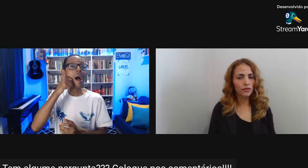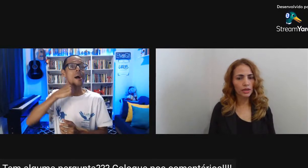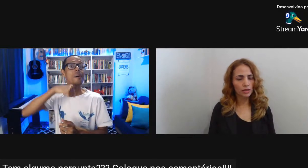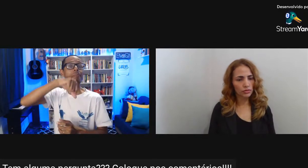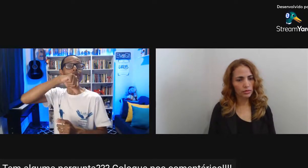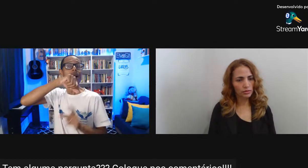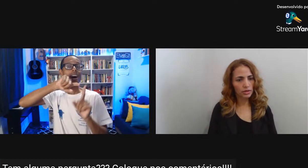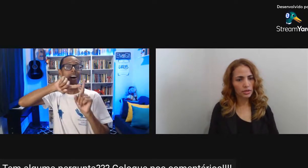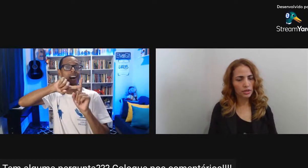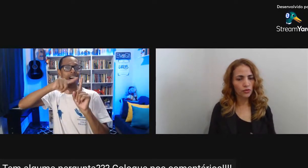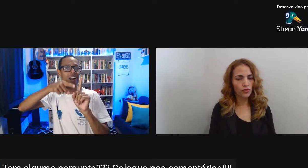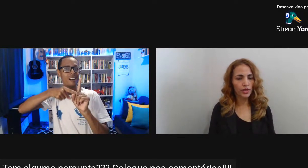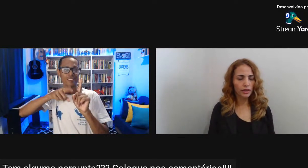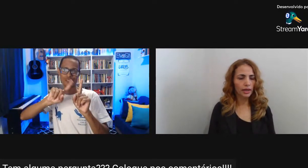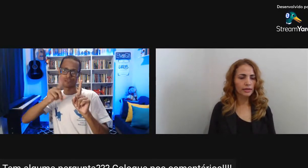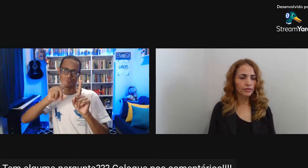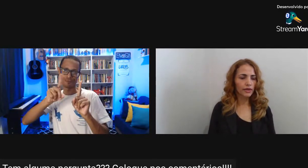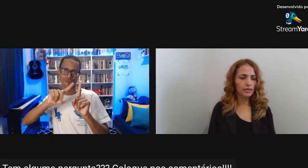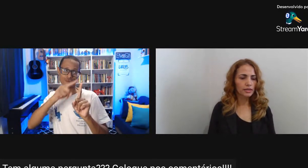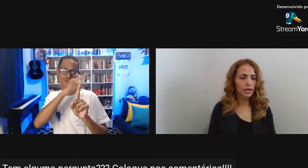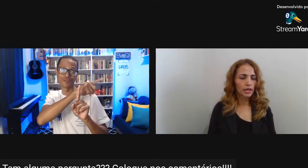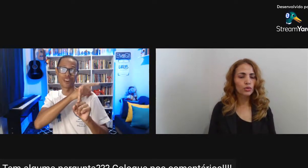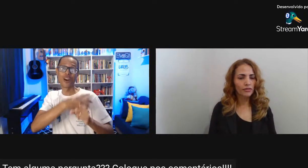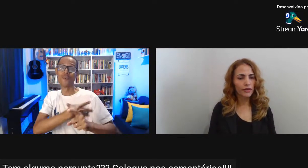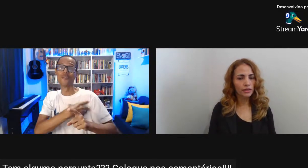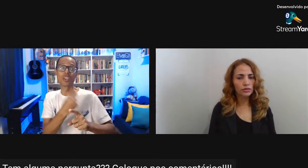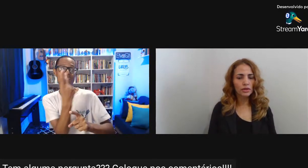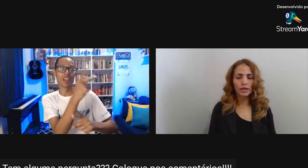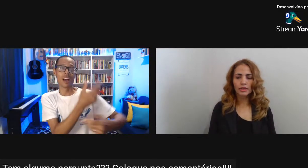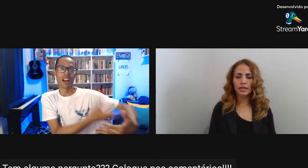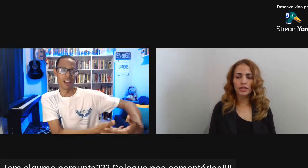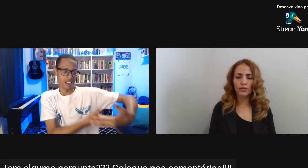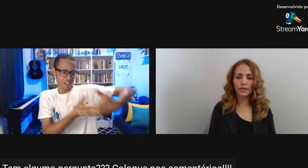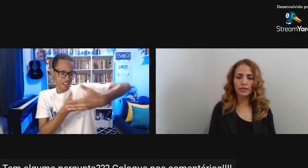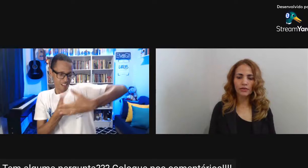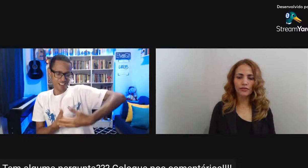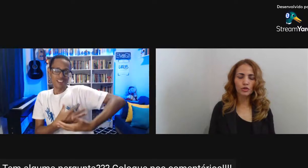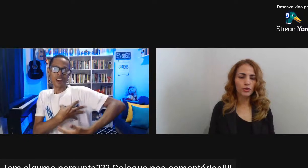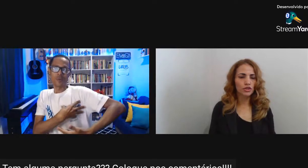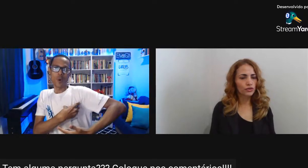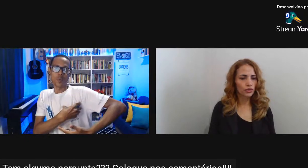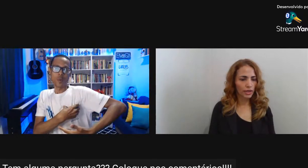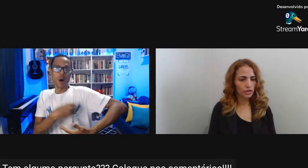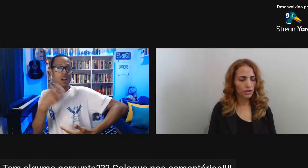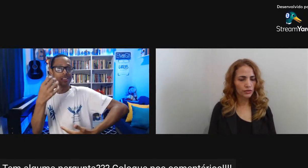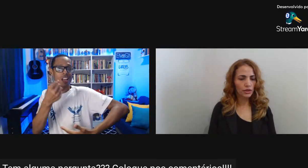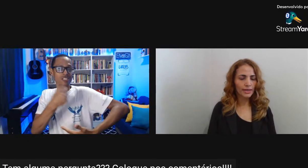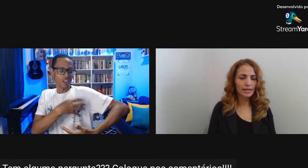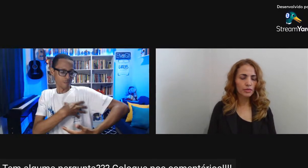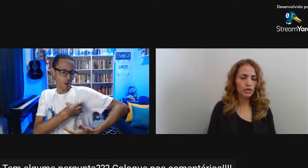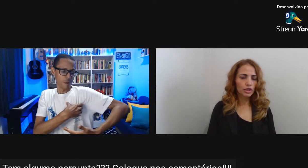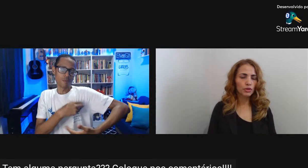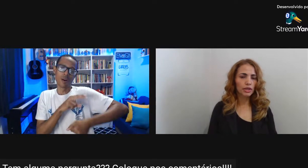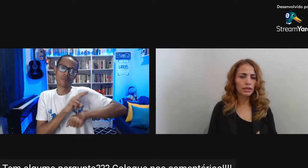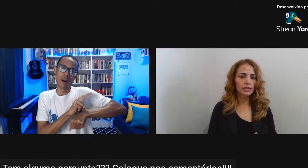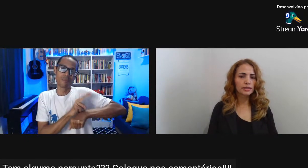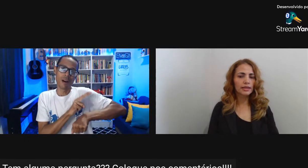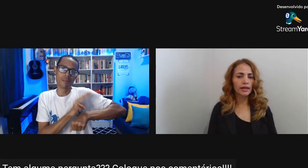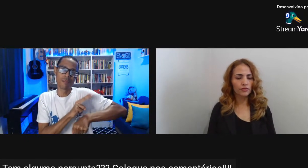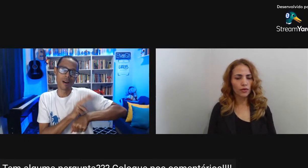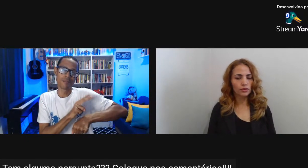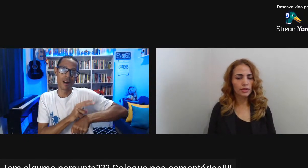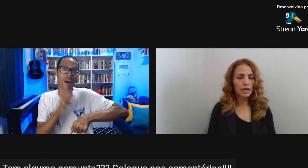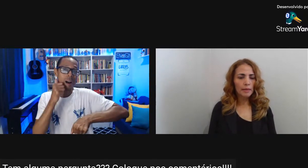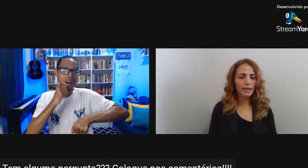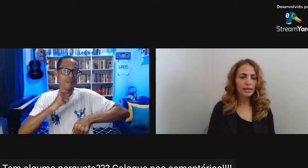Pacífica Não se desenvolver Através Do afeto Sejam esses afetos Positivos ou negativos Então essa ama de leite Poderia ter